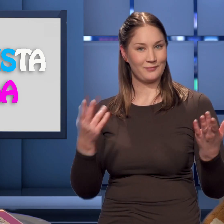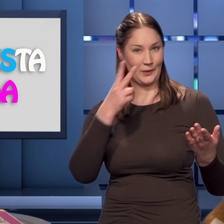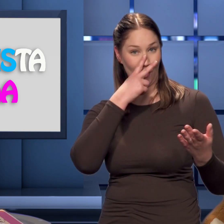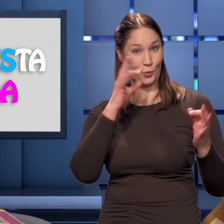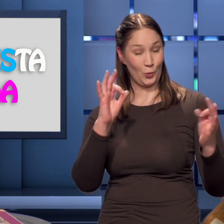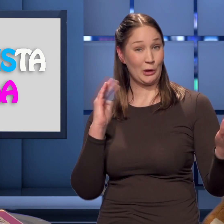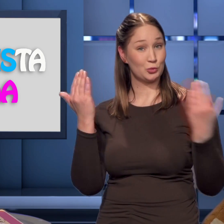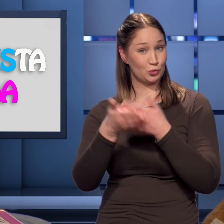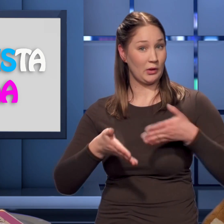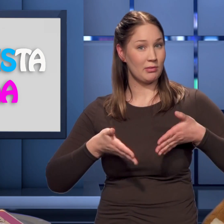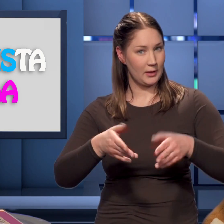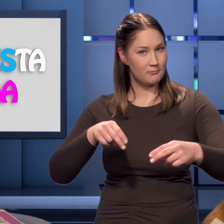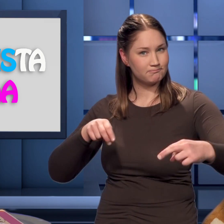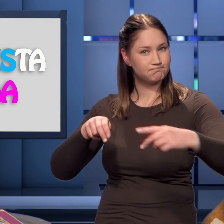Katsohan, kuinka suojatien yli kävellään.